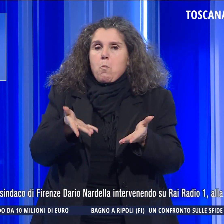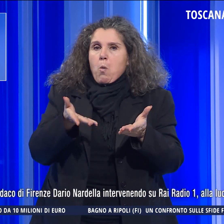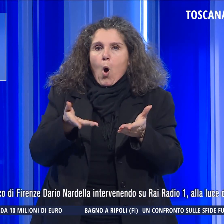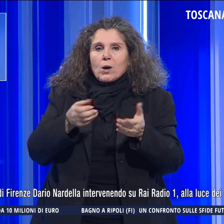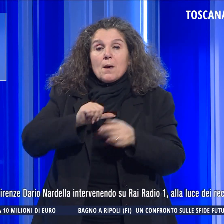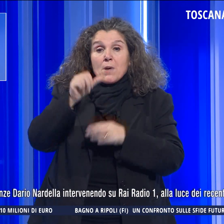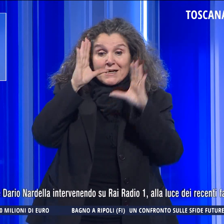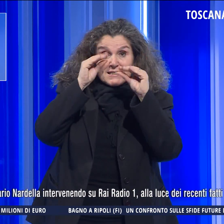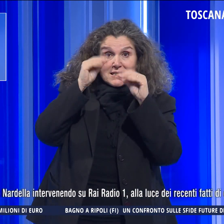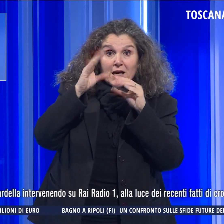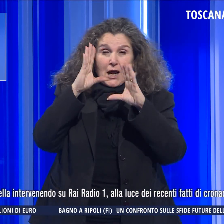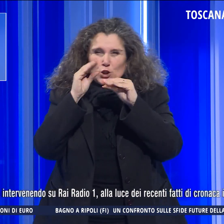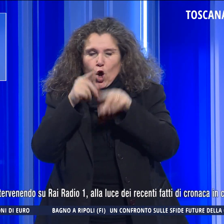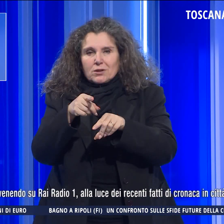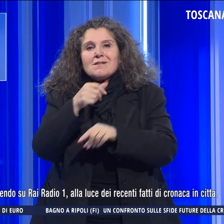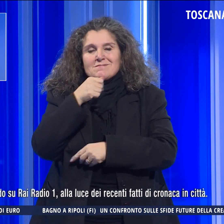sera e la notte.